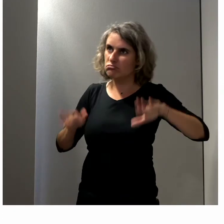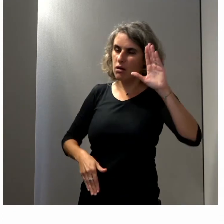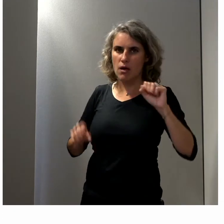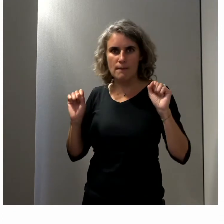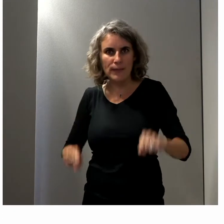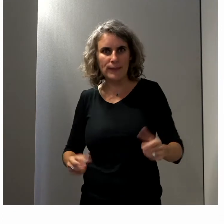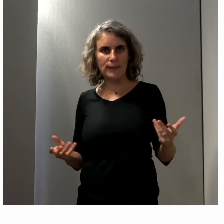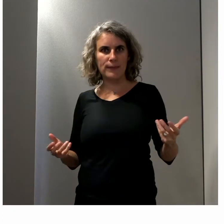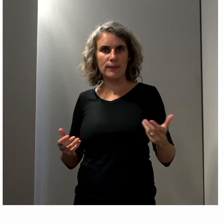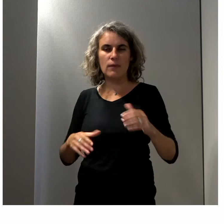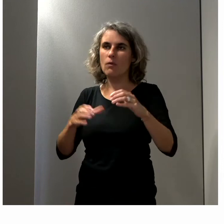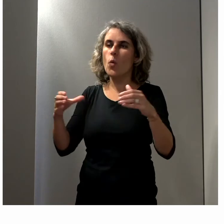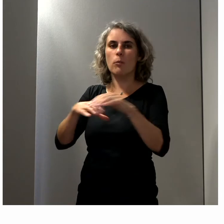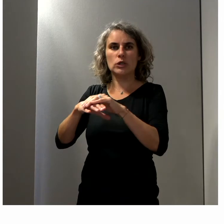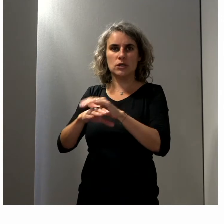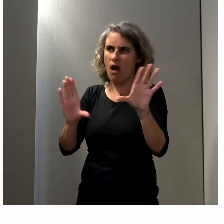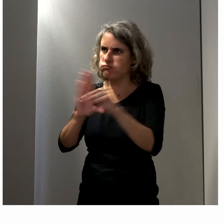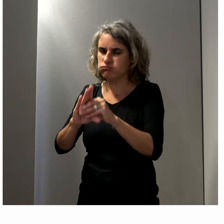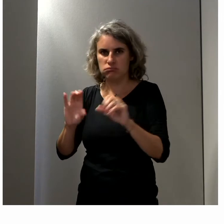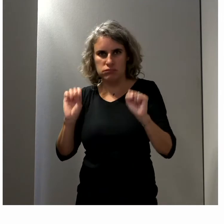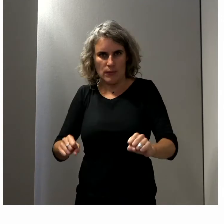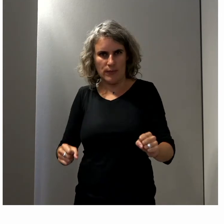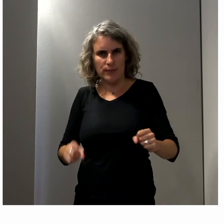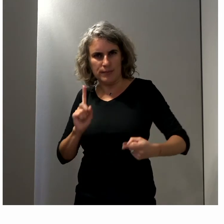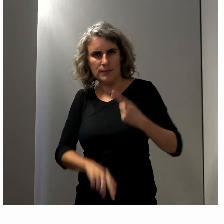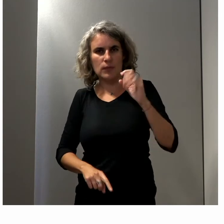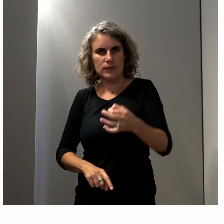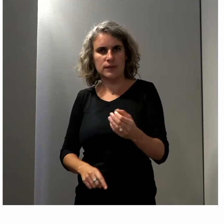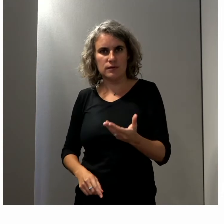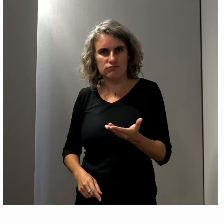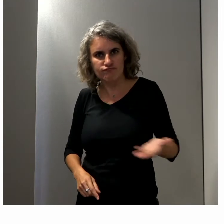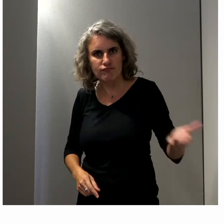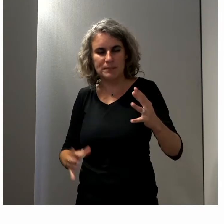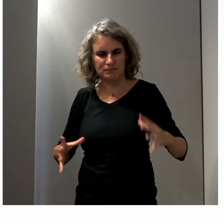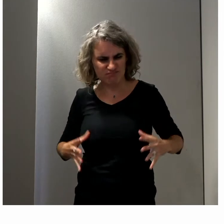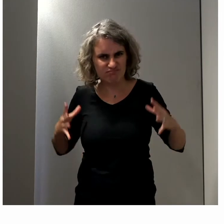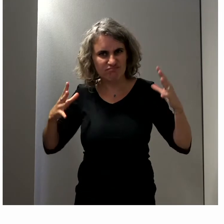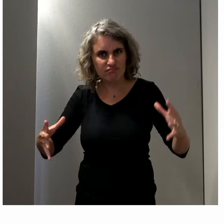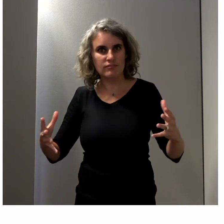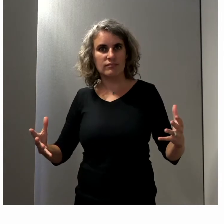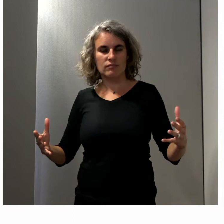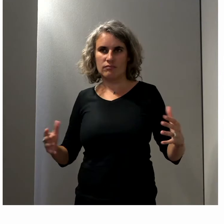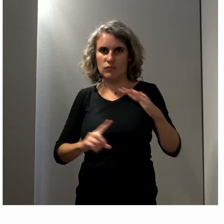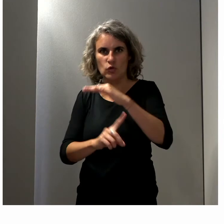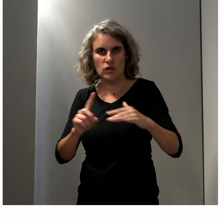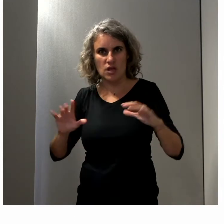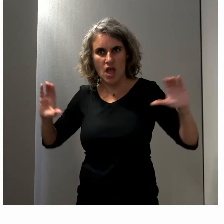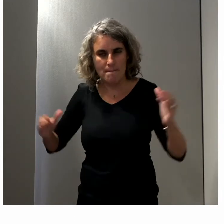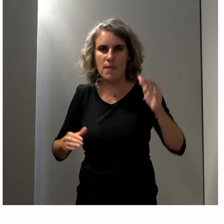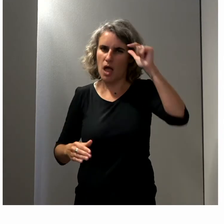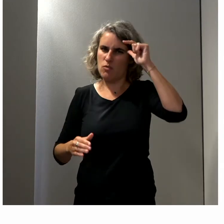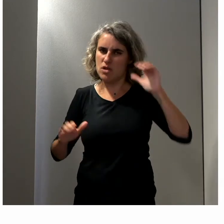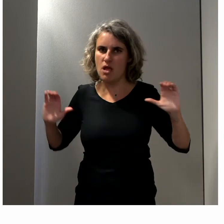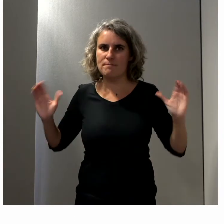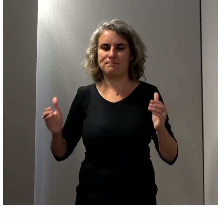candidatez auprès d'un parti politique spontanément. L'engagement, c'est ce qui permet de faire société et de faire république.